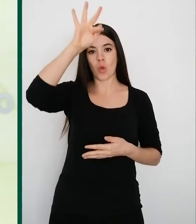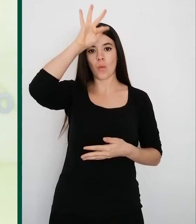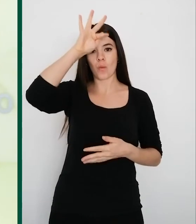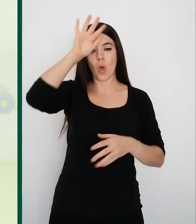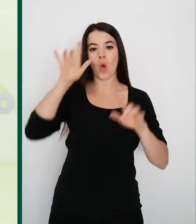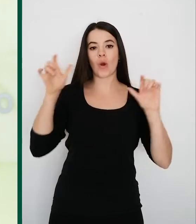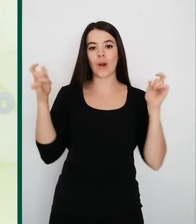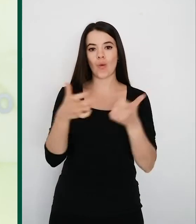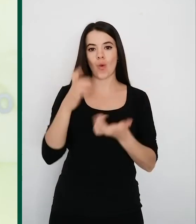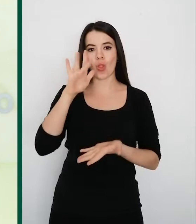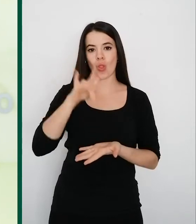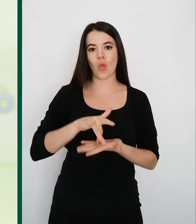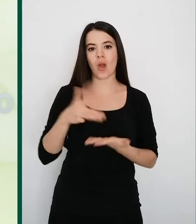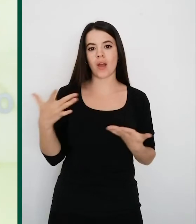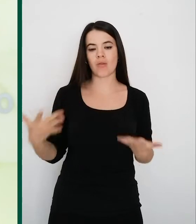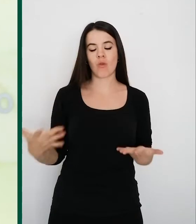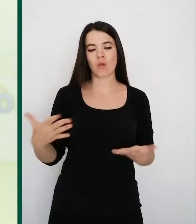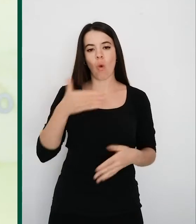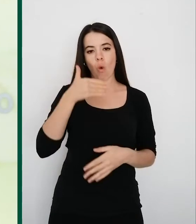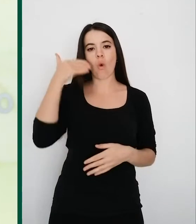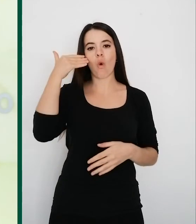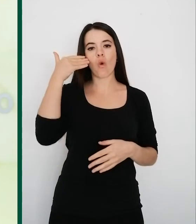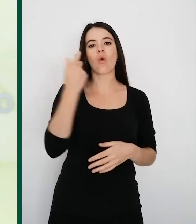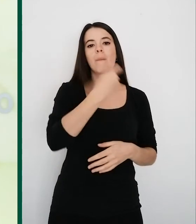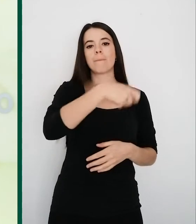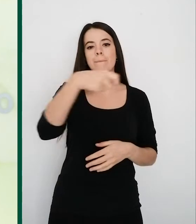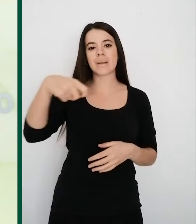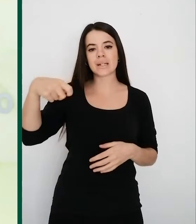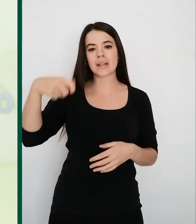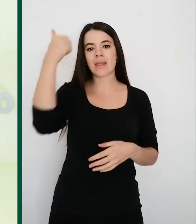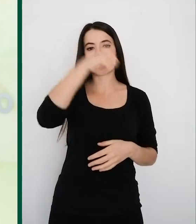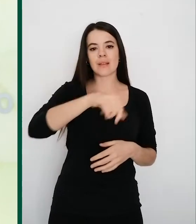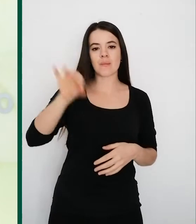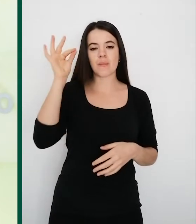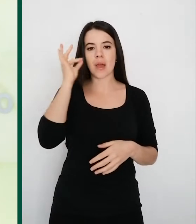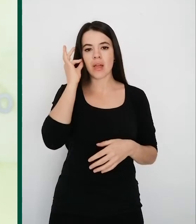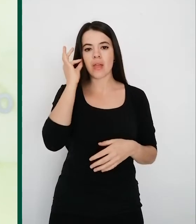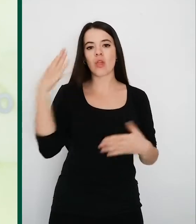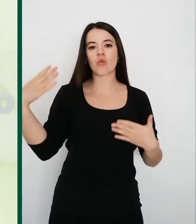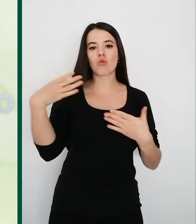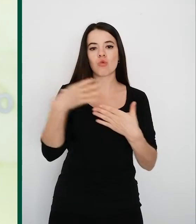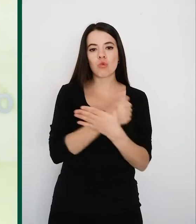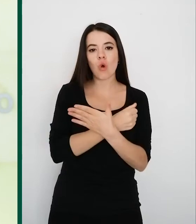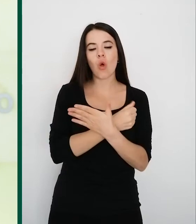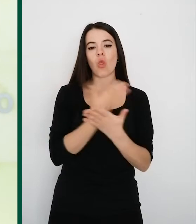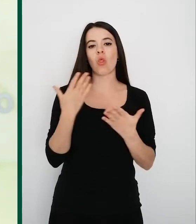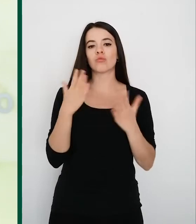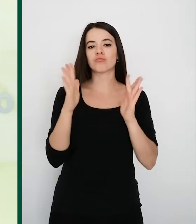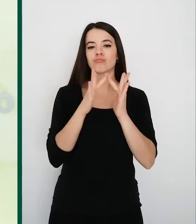verdadero honor compartir con todos los presidentes y presidentas de las comunidades y de las ciudades autónomas estos días